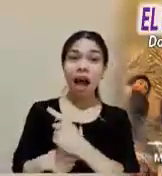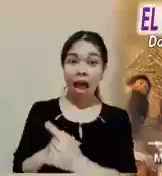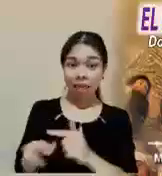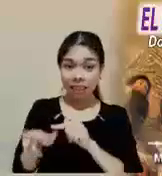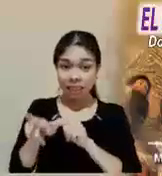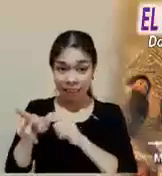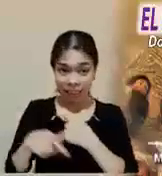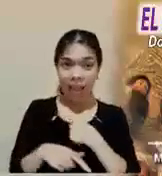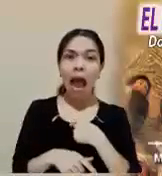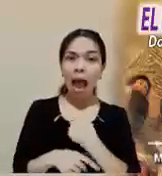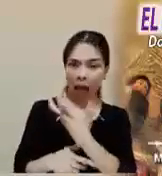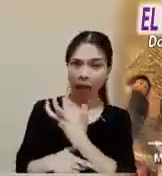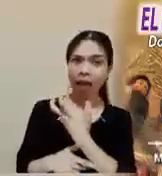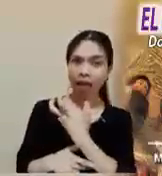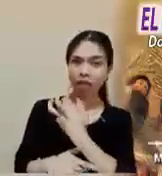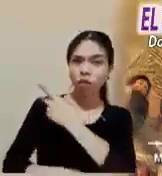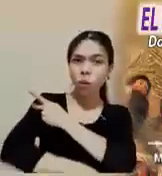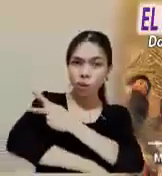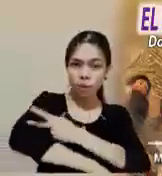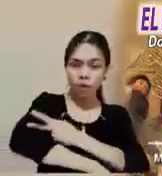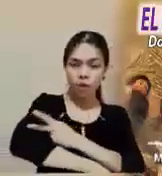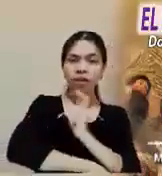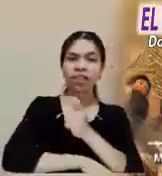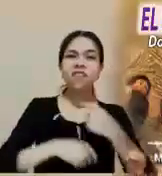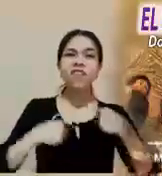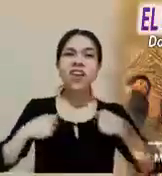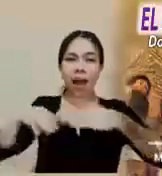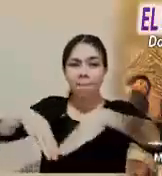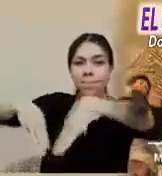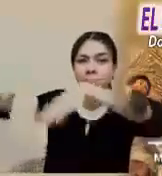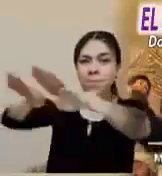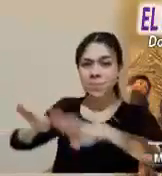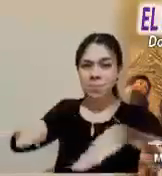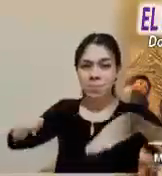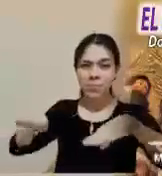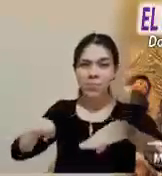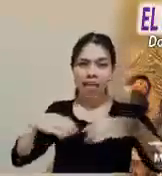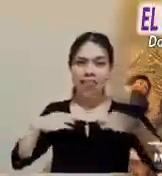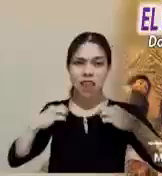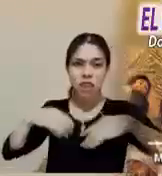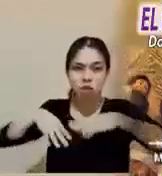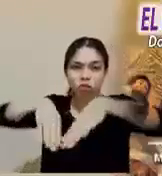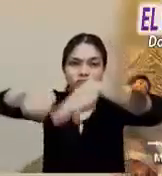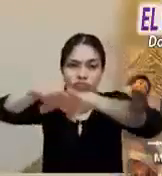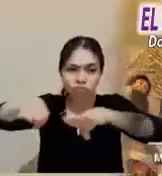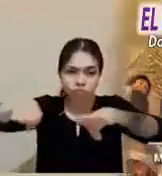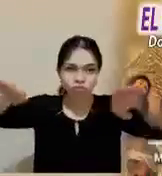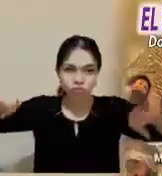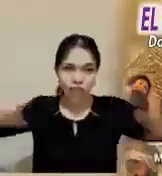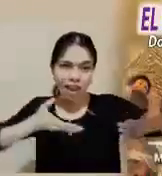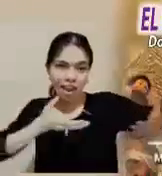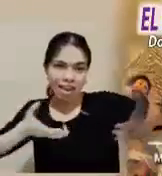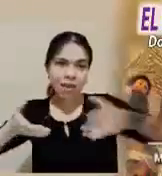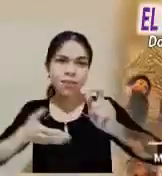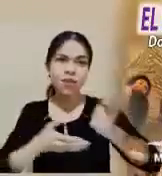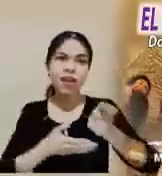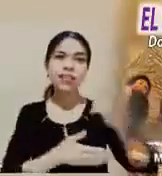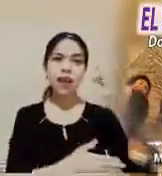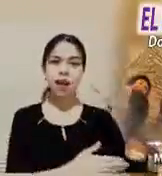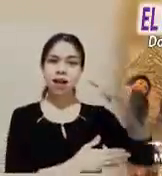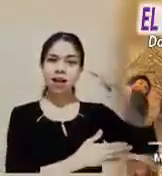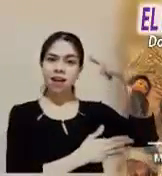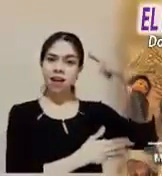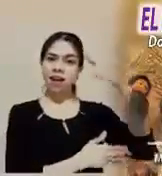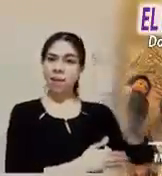Los mantos, los cantos, los ramos son signos evidentes de una realeza. Las palabras, paz en el cielo